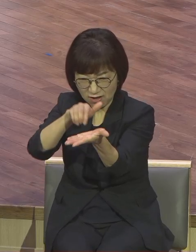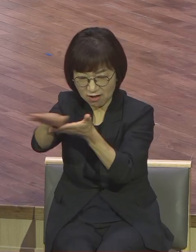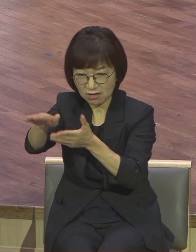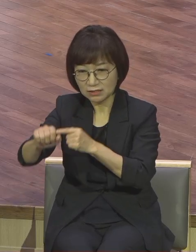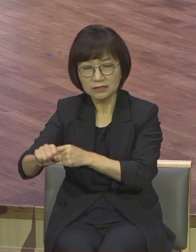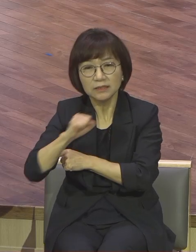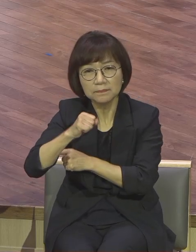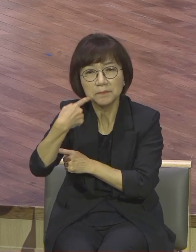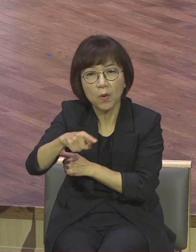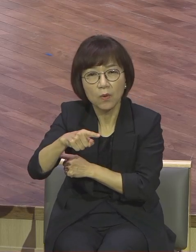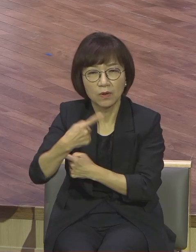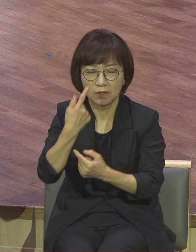기도했어요